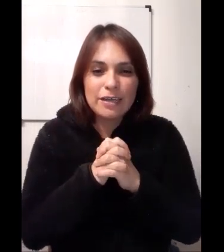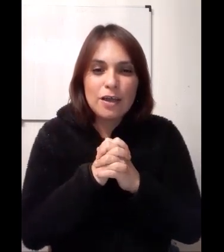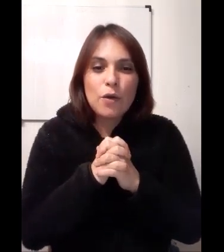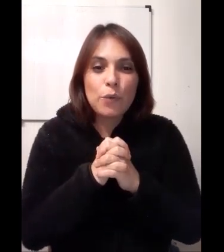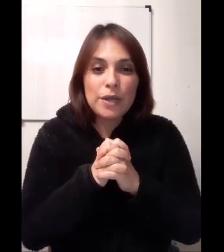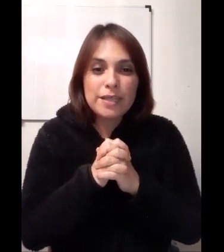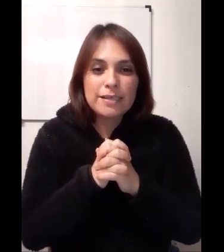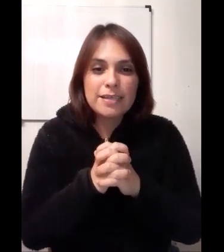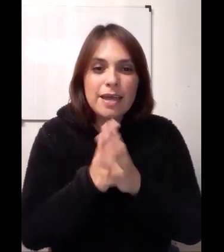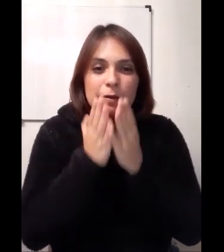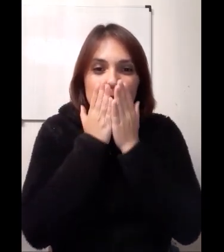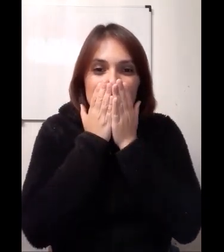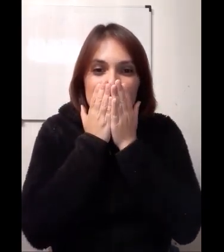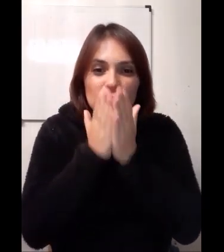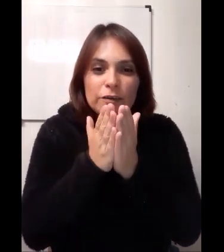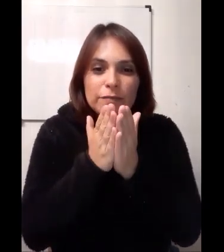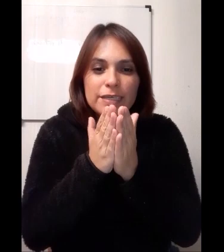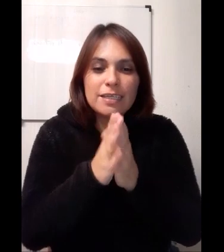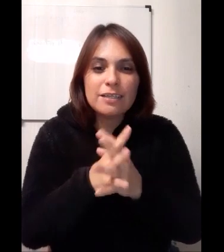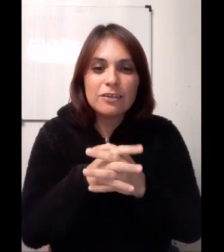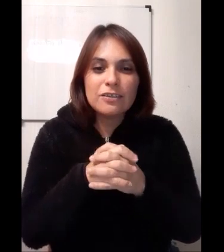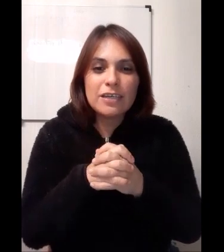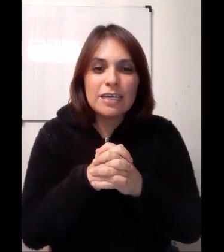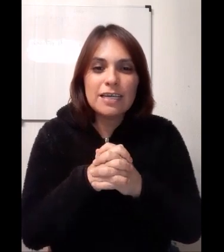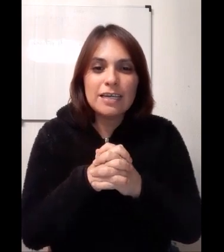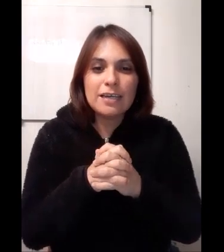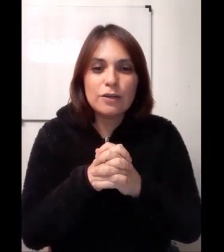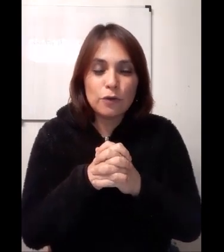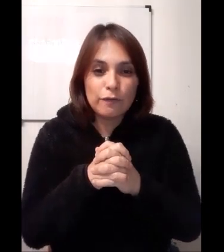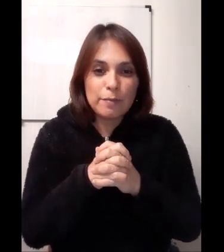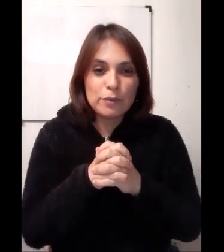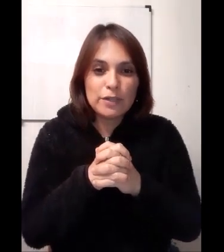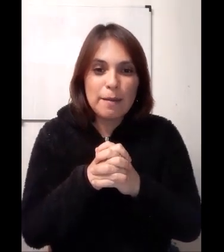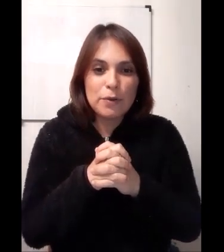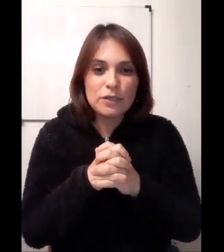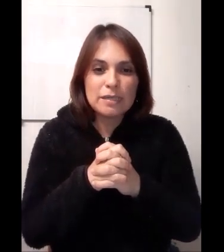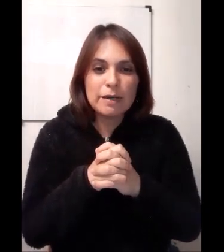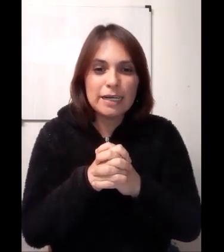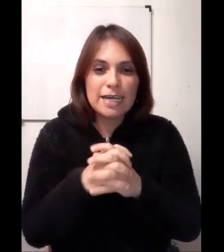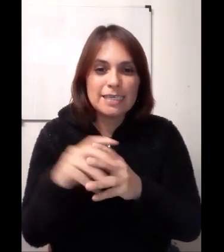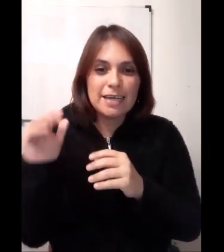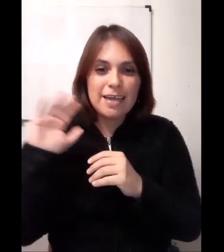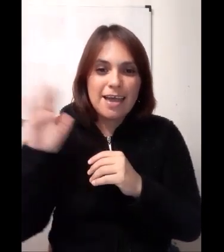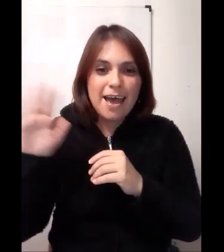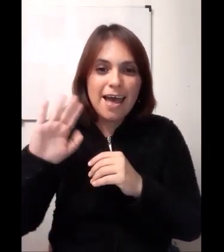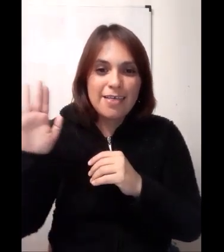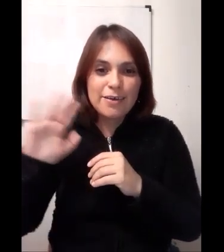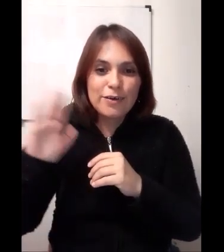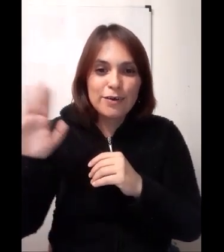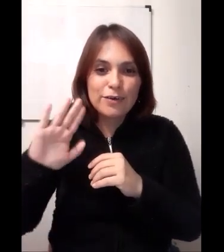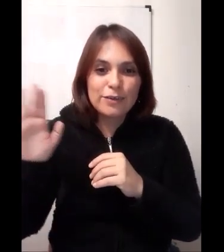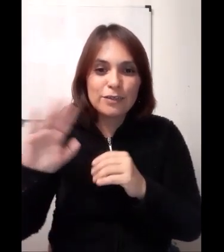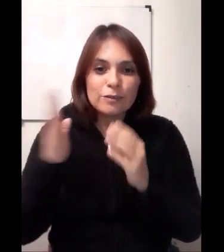Cuídense Besitos Y nos vemos la próxima clase Adiós ¡Gracias!